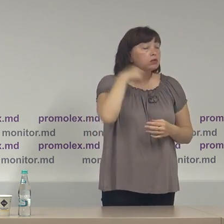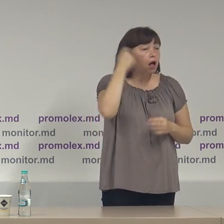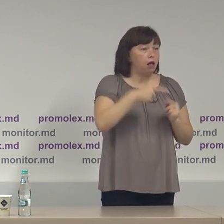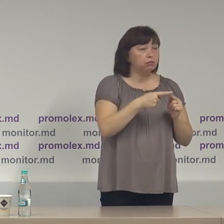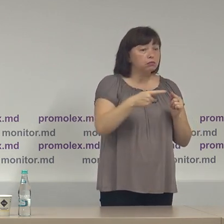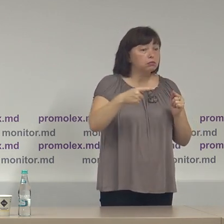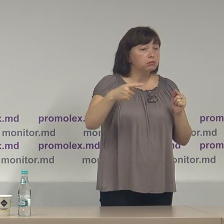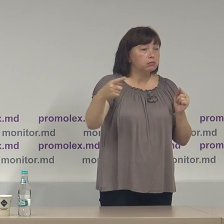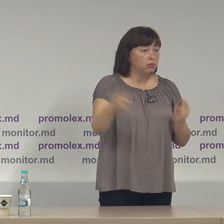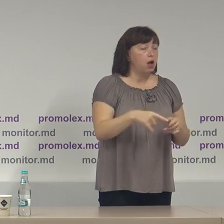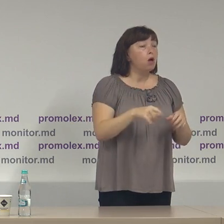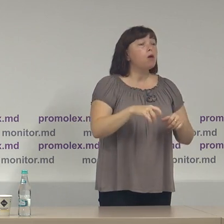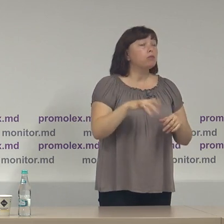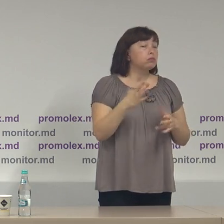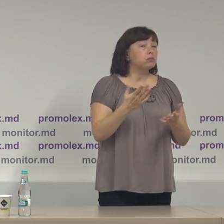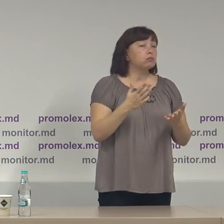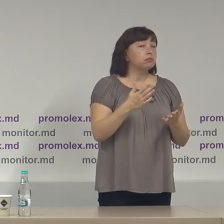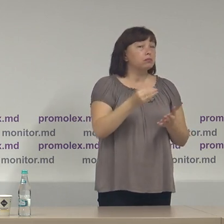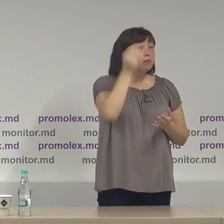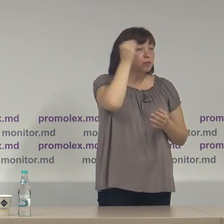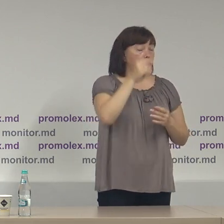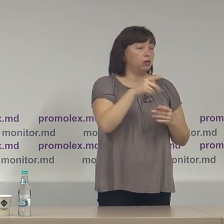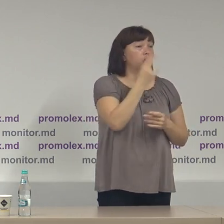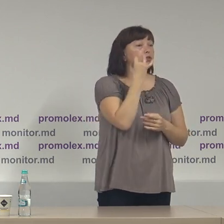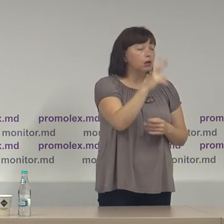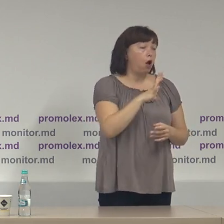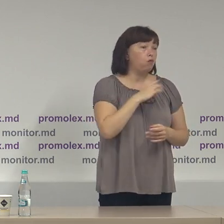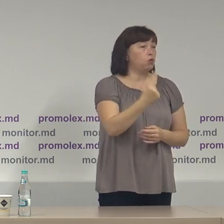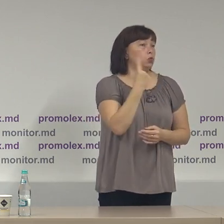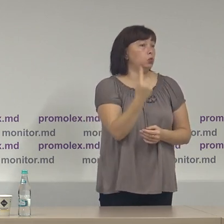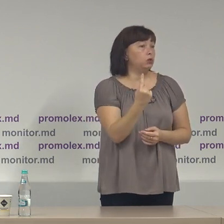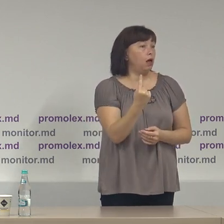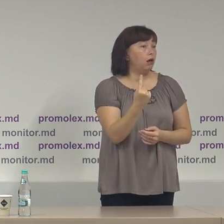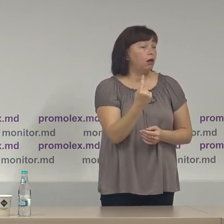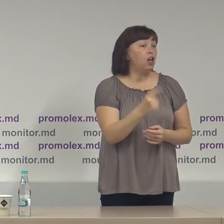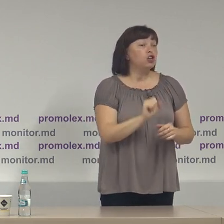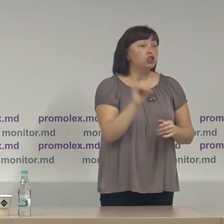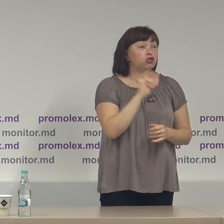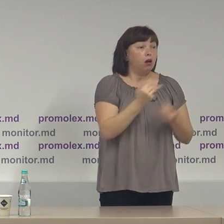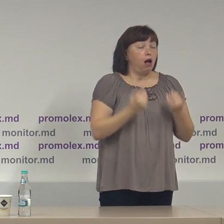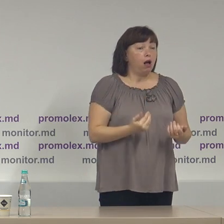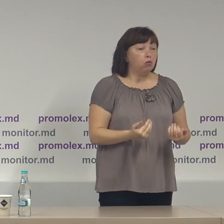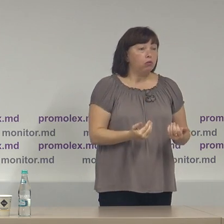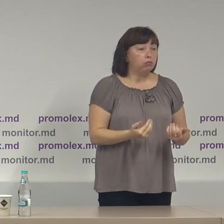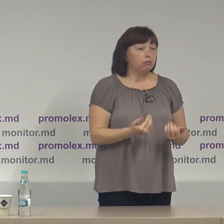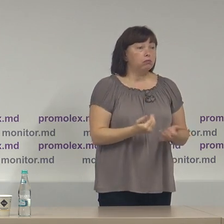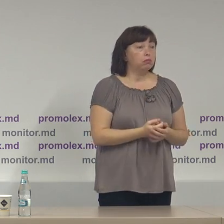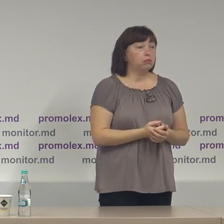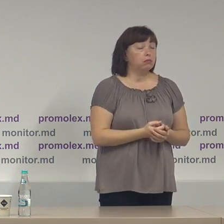poziția Comisiei Electorale Centrale a fost una și acum, în